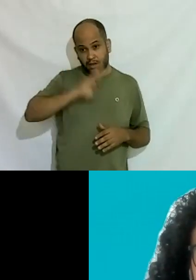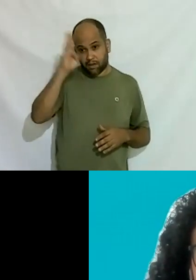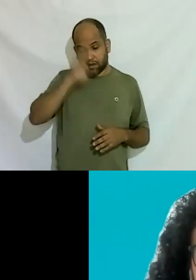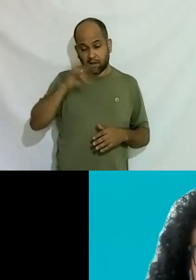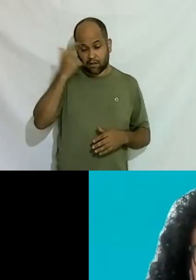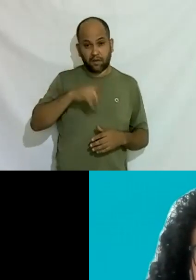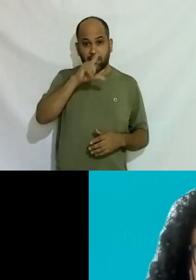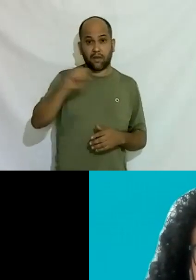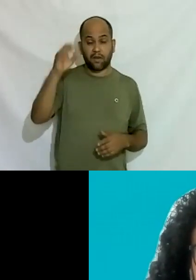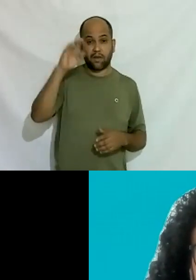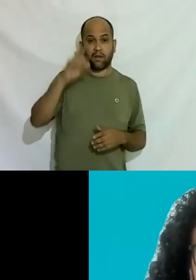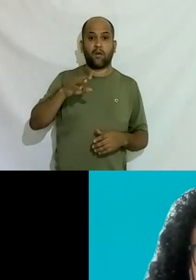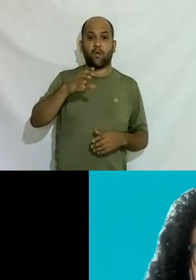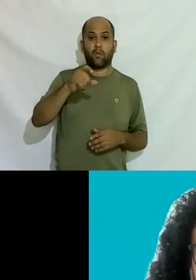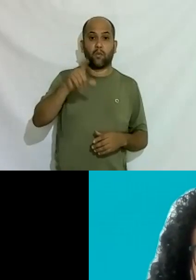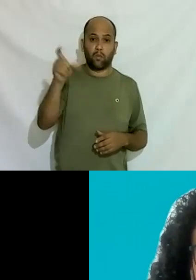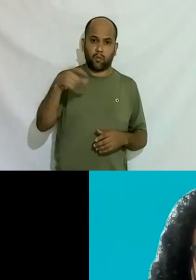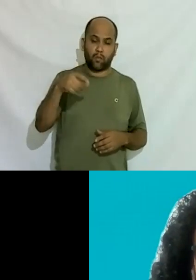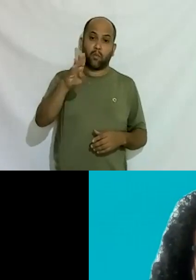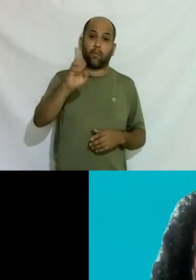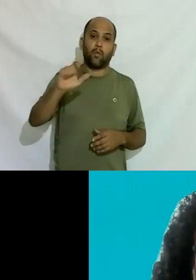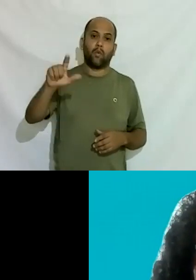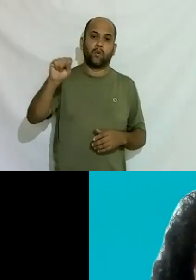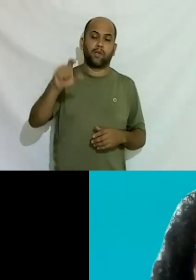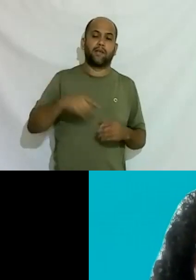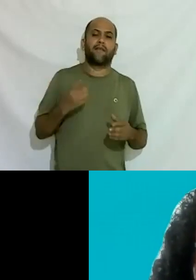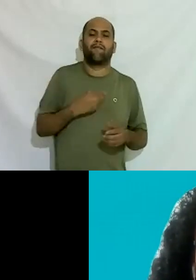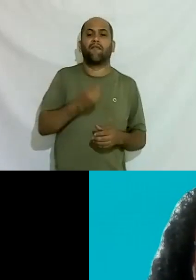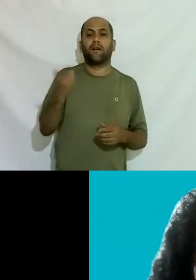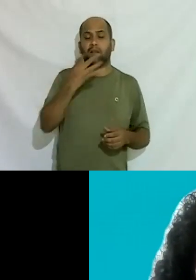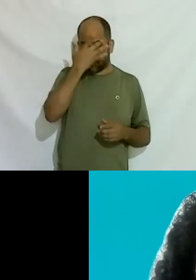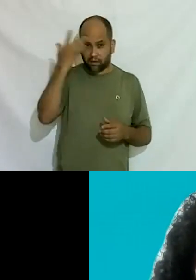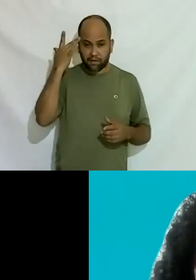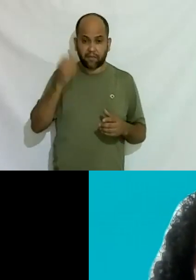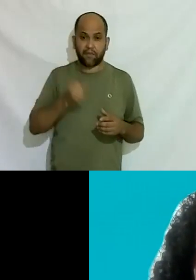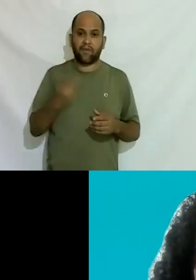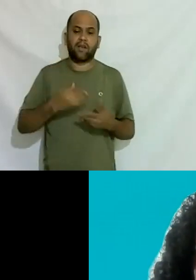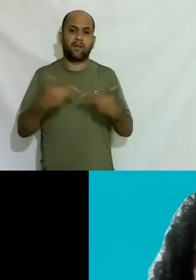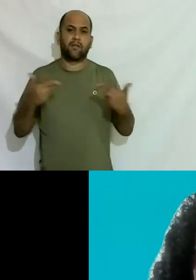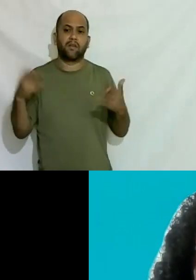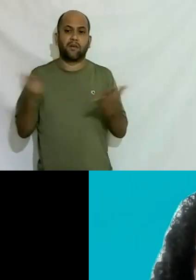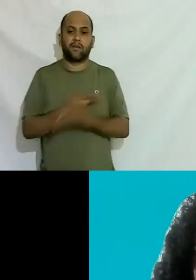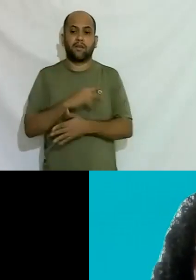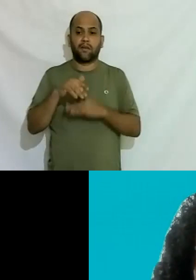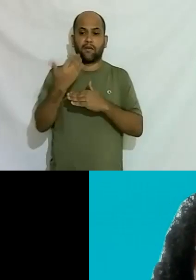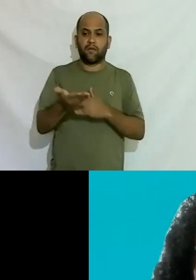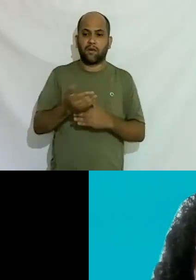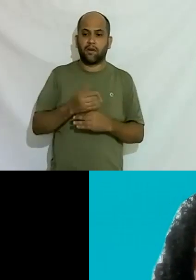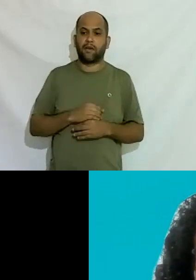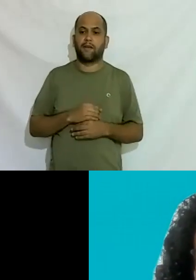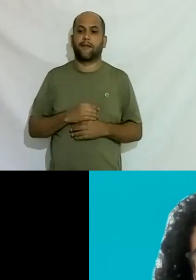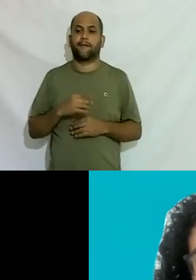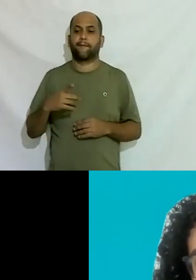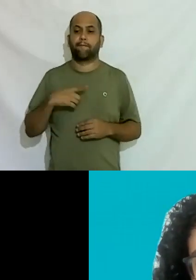fazendo então tem muitas coisas acontecendo fora daquela questão vitimista de que só